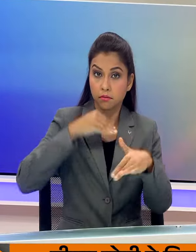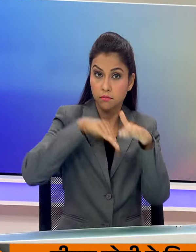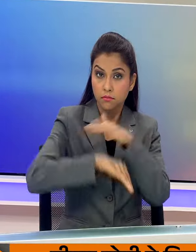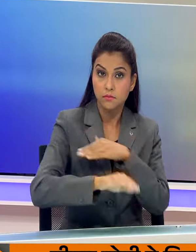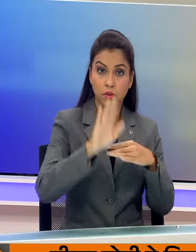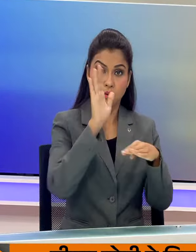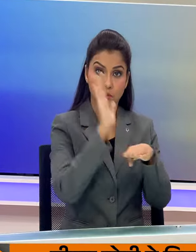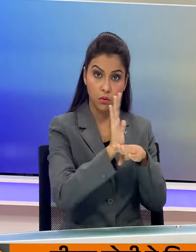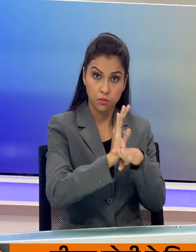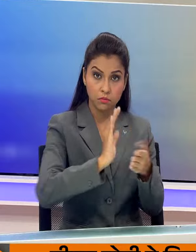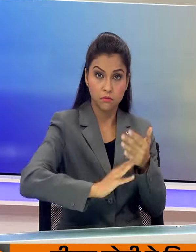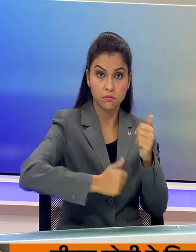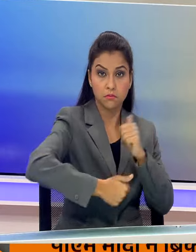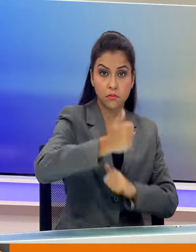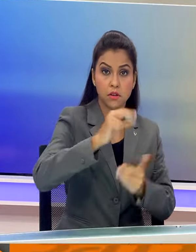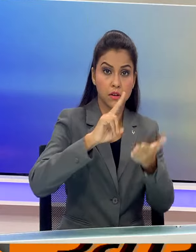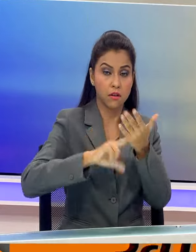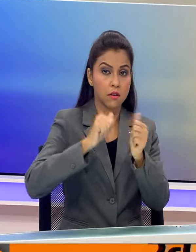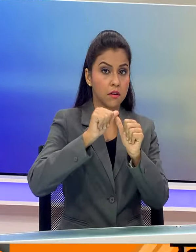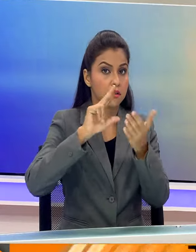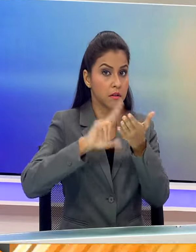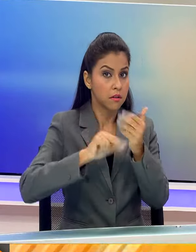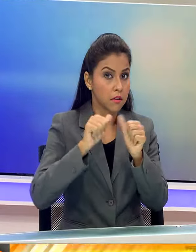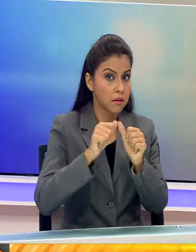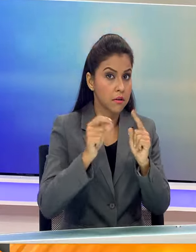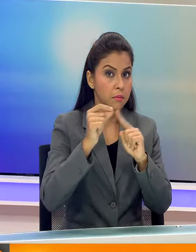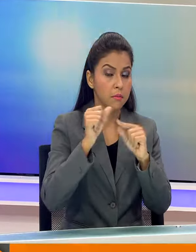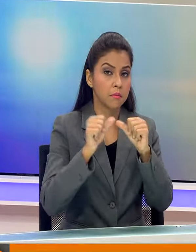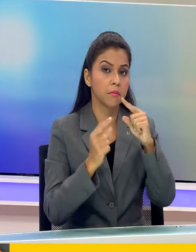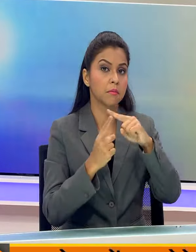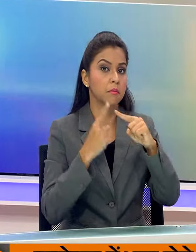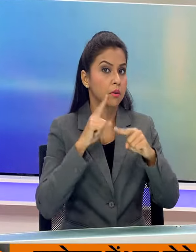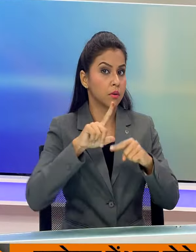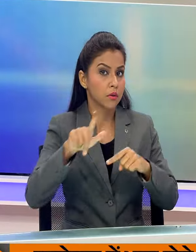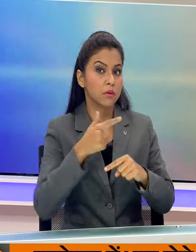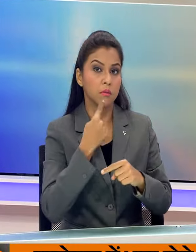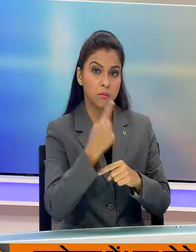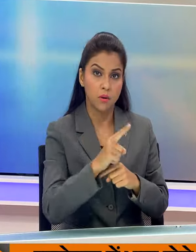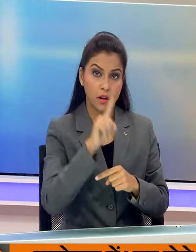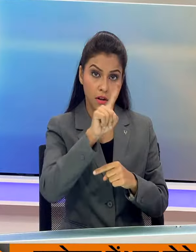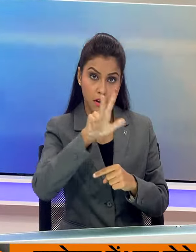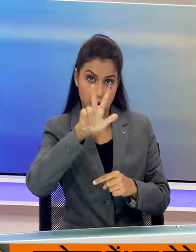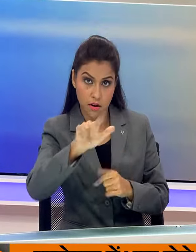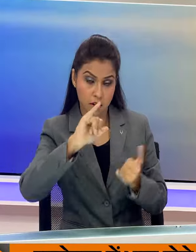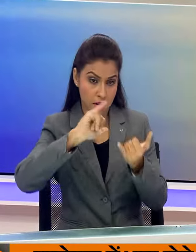कॉंग्रेस अध्यक्षन नाना पटोले ने कहा कि 6-18 सीटों के बारे में